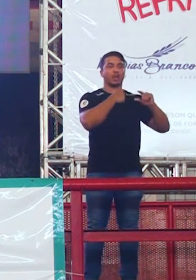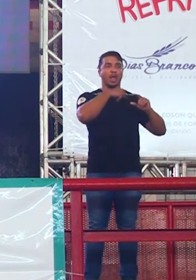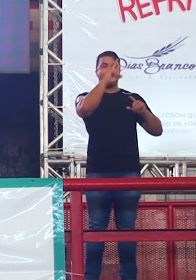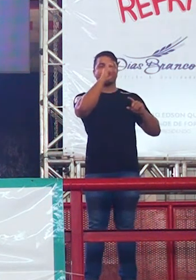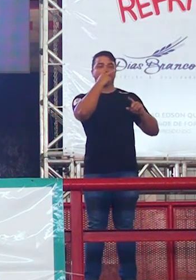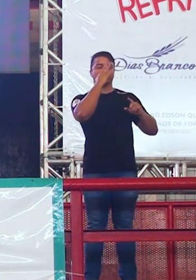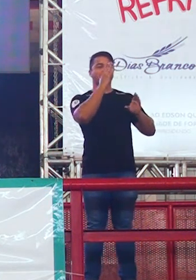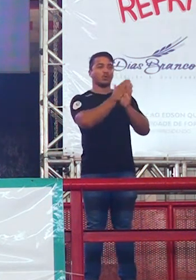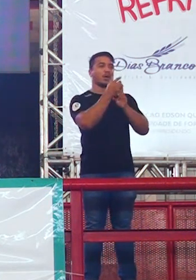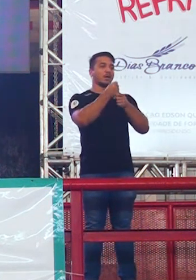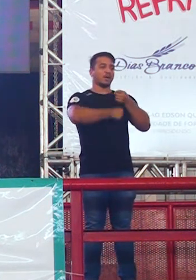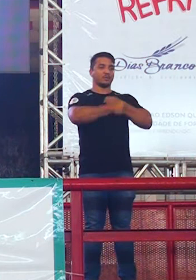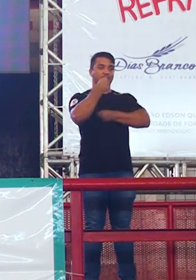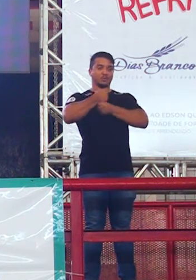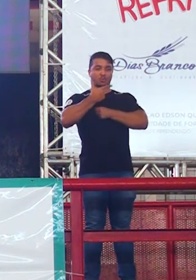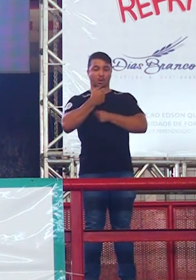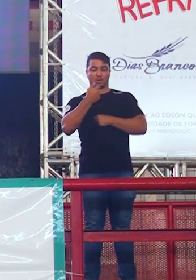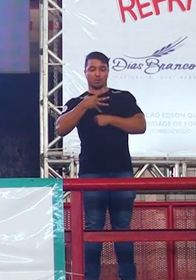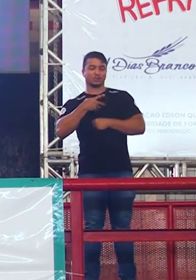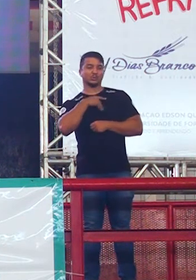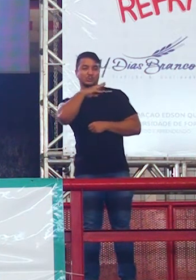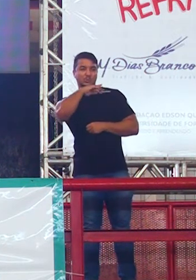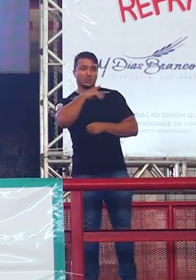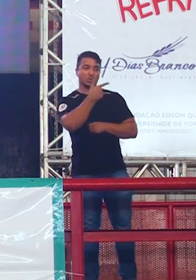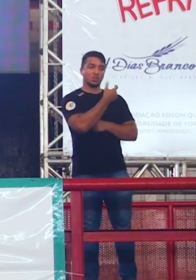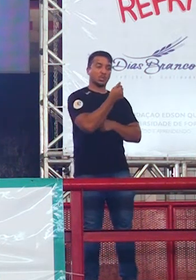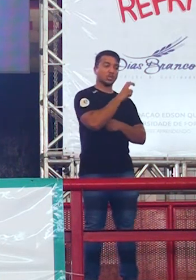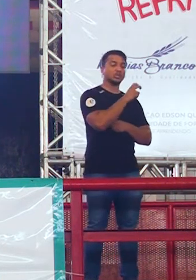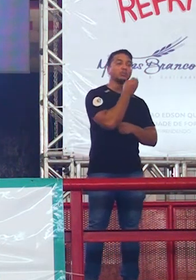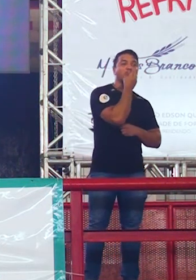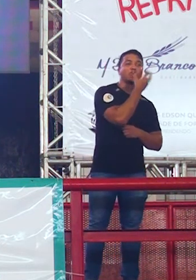relação à edição anterior. Lembra o que foi 2015?